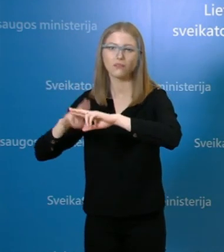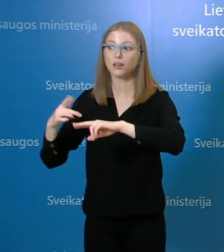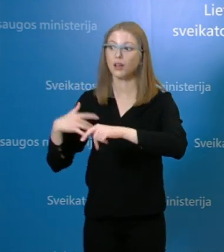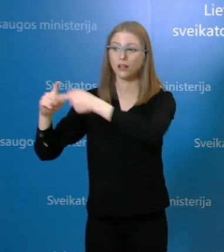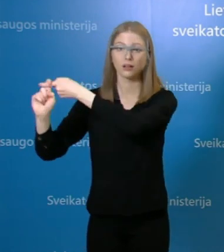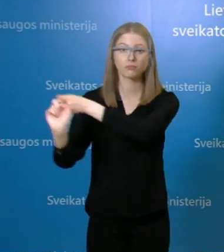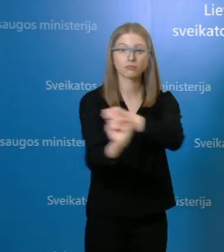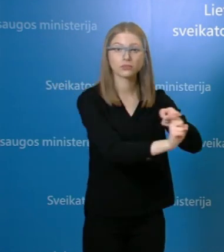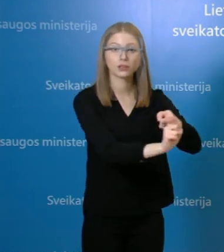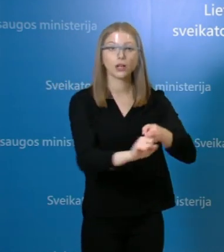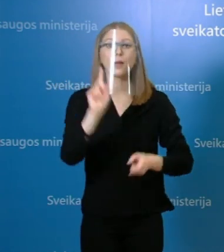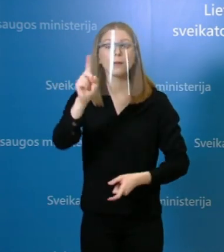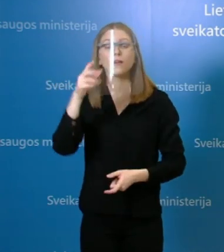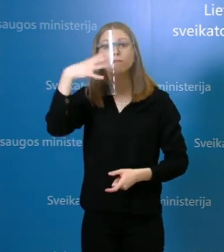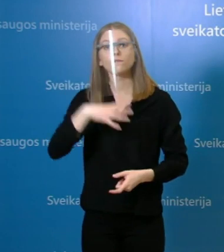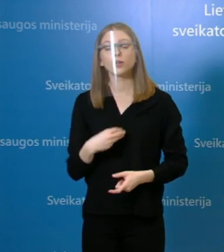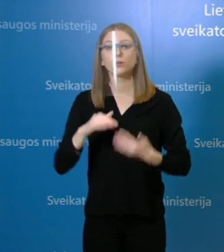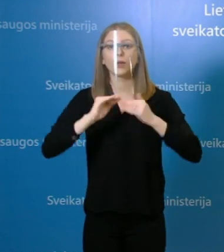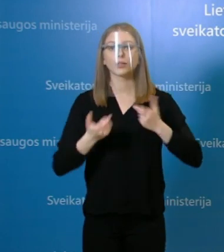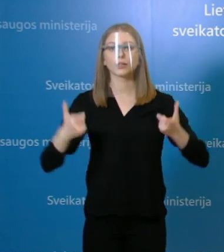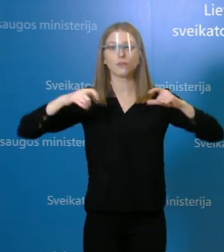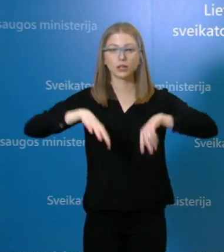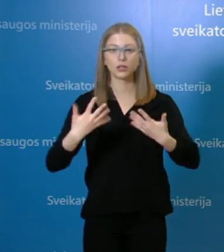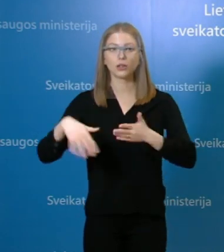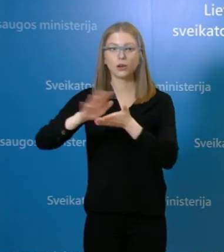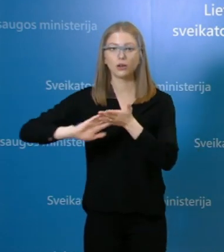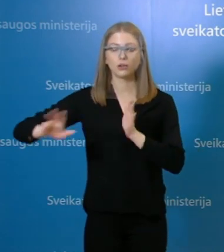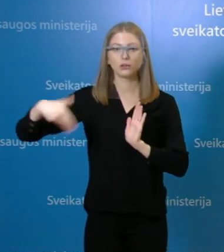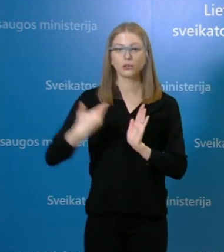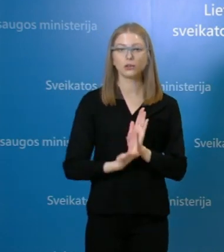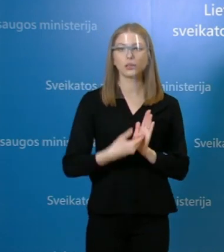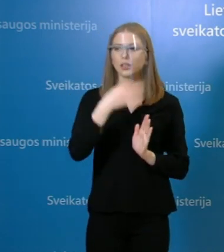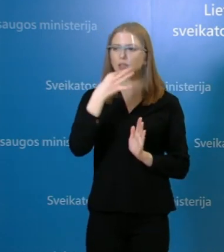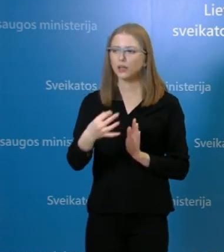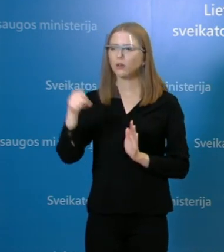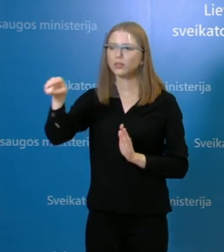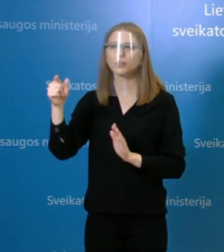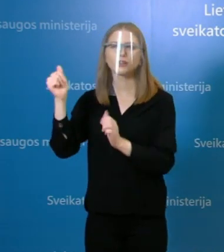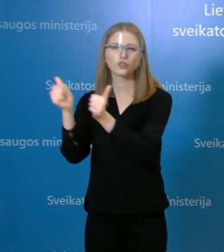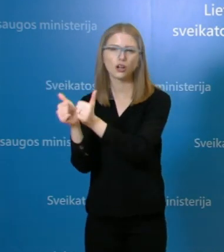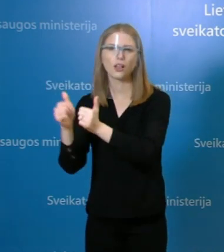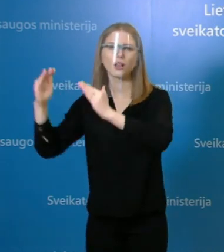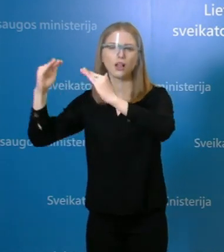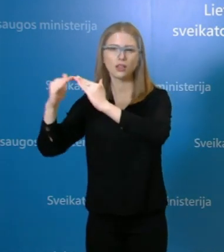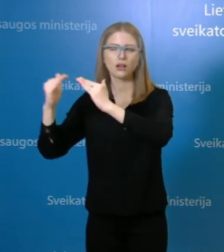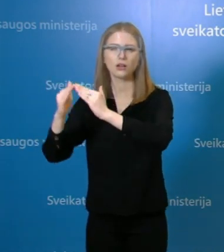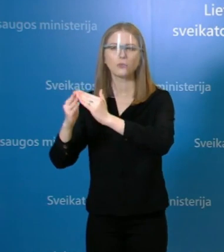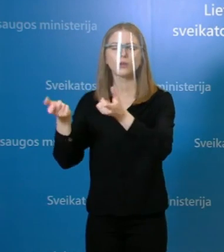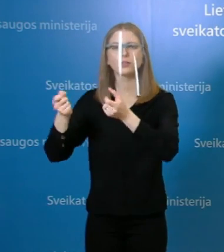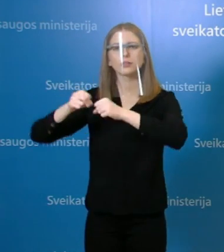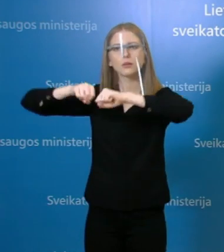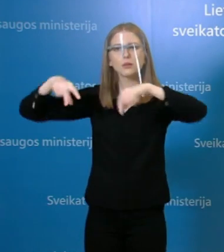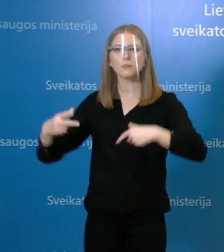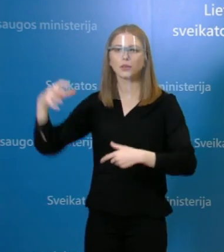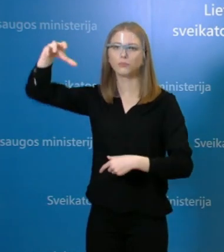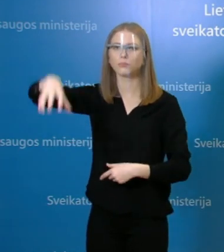aš to atsakymą iš Vilniaus miestos į valdybęs, kad vis dėl to nebus įranktas mobilusius punktas šalia namo, bus įprastinė tvarka tyrama, tai dėl to